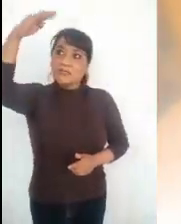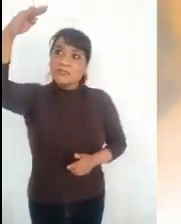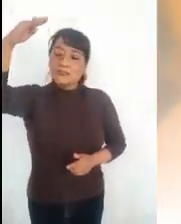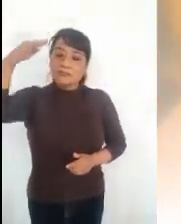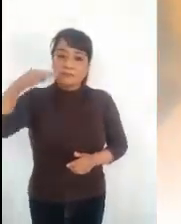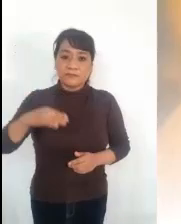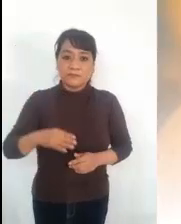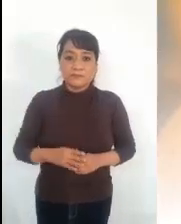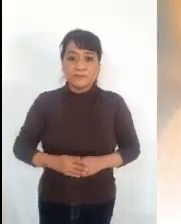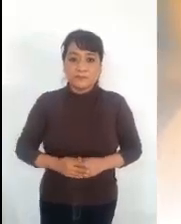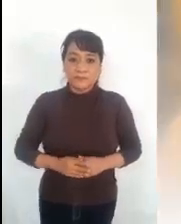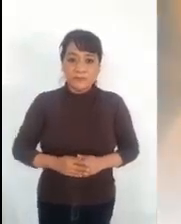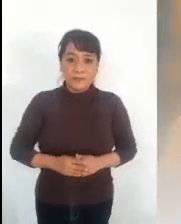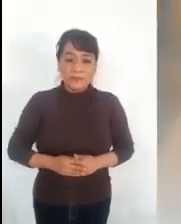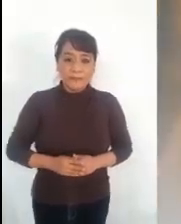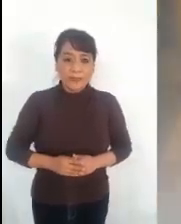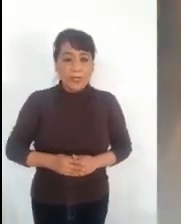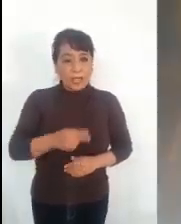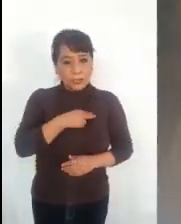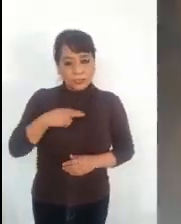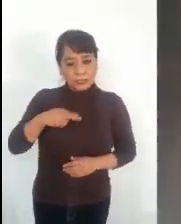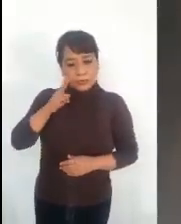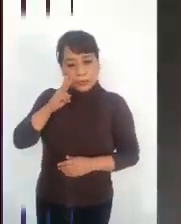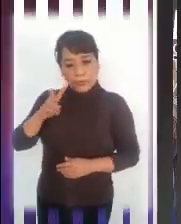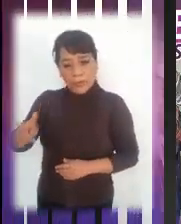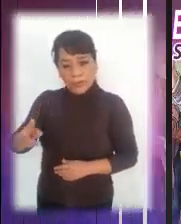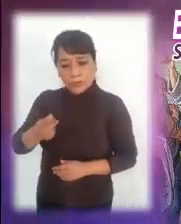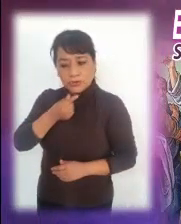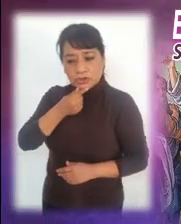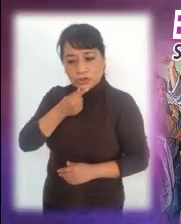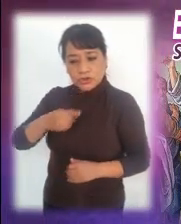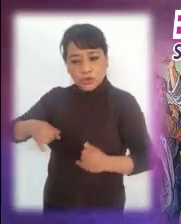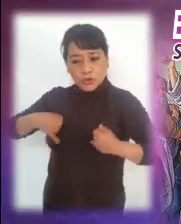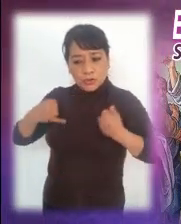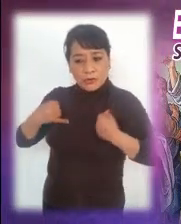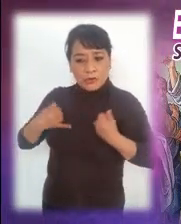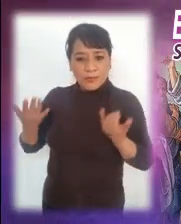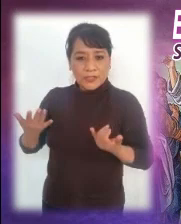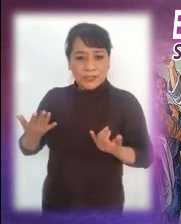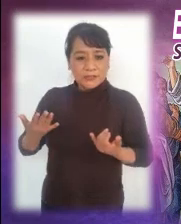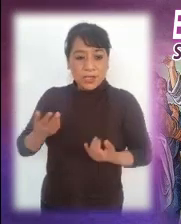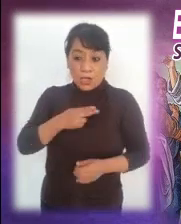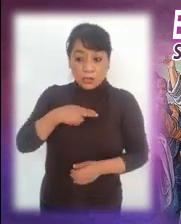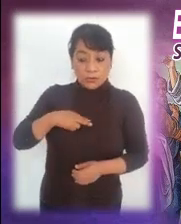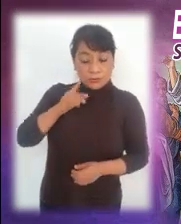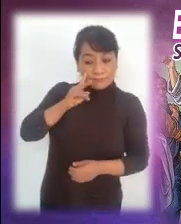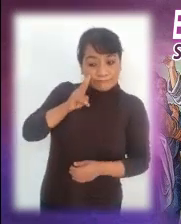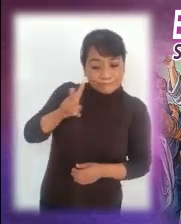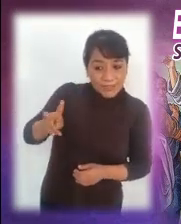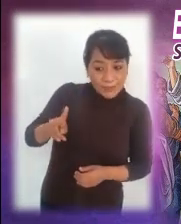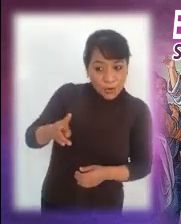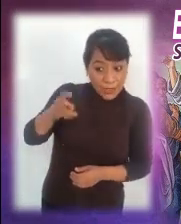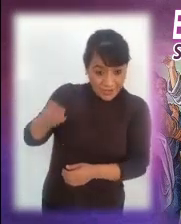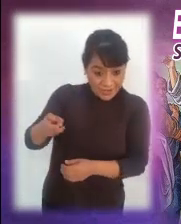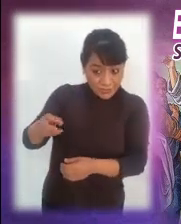del Señor Si observamos a los niños y a los jóvenes, fácilmente descubriremos